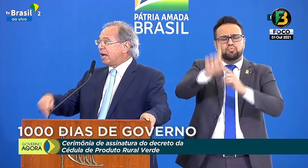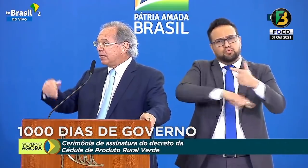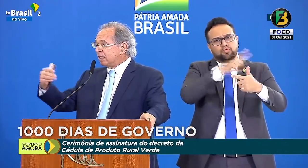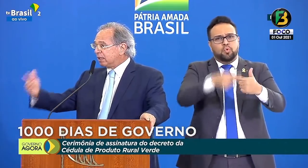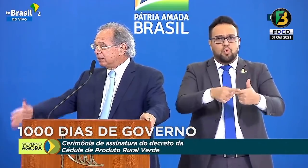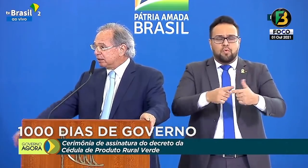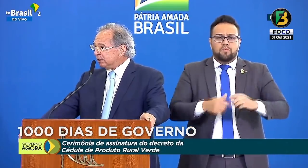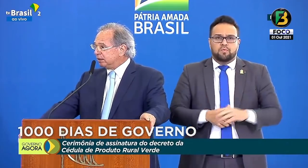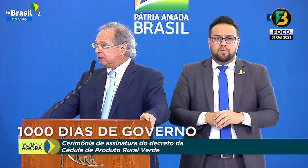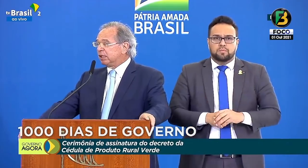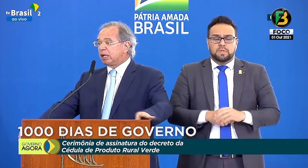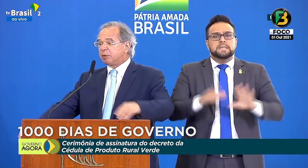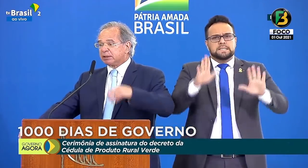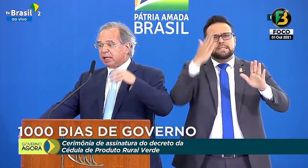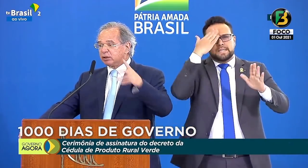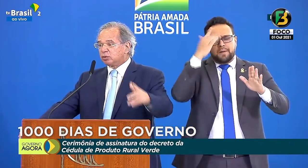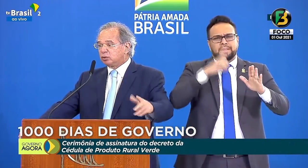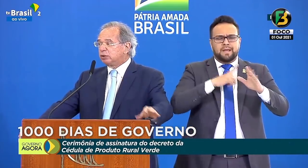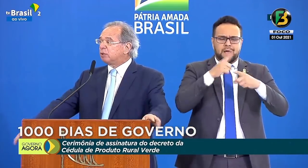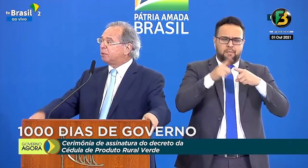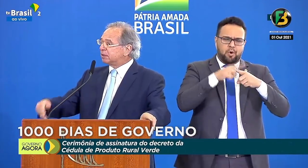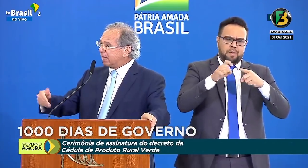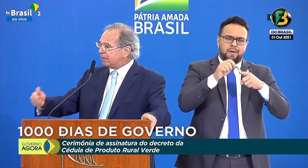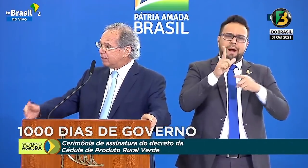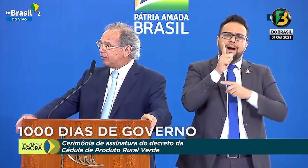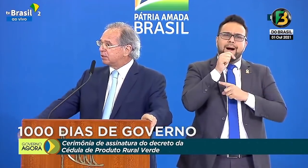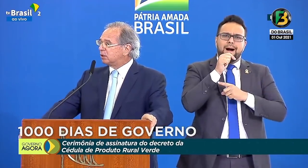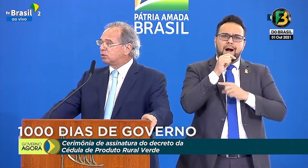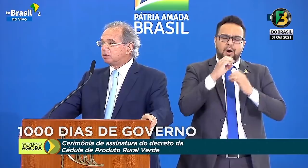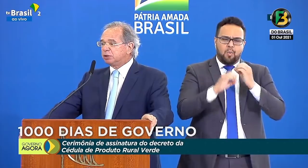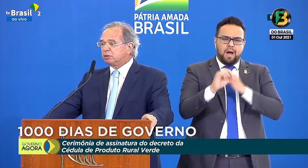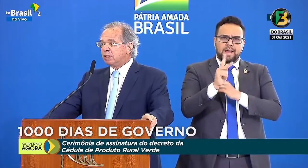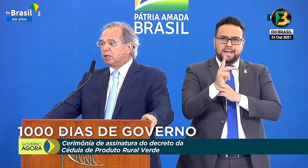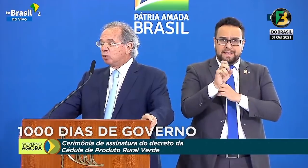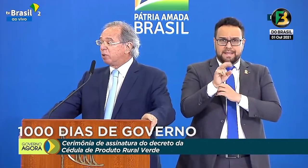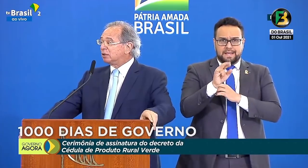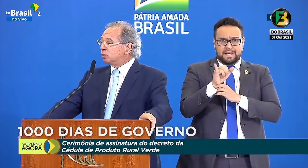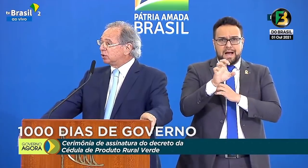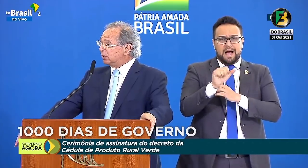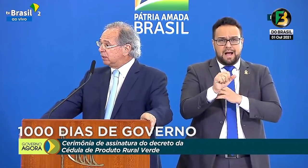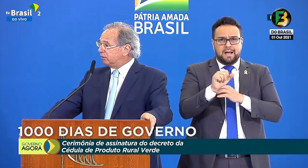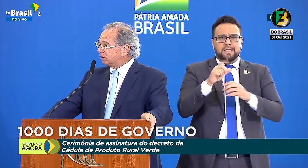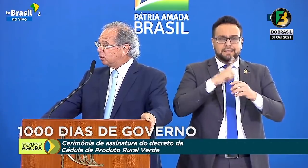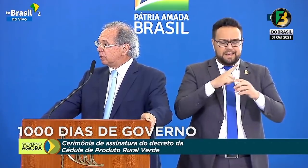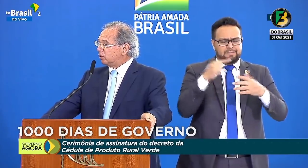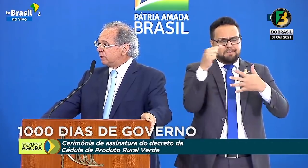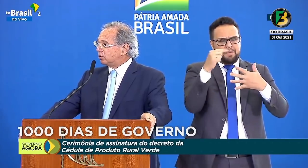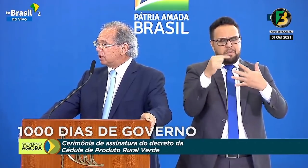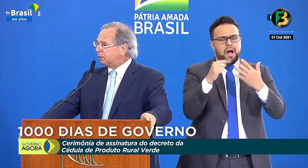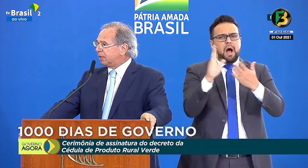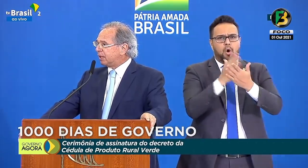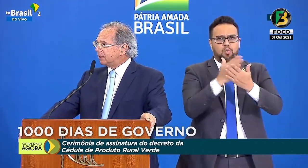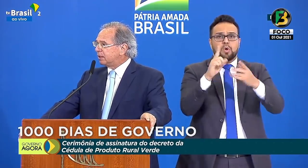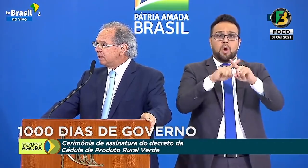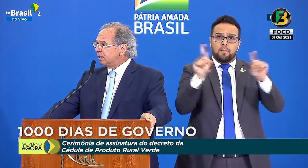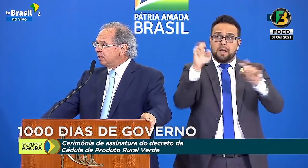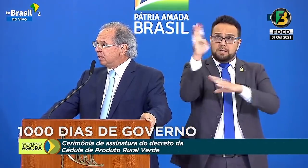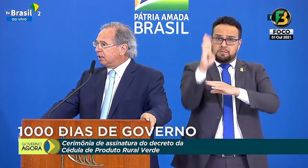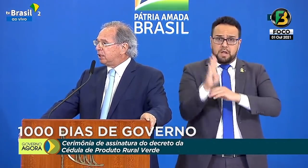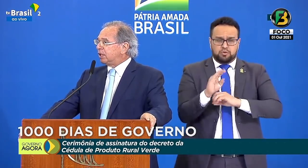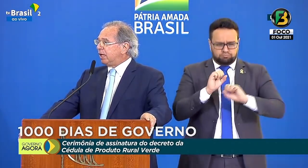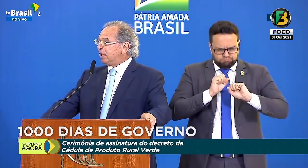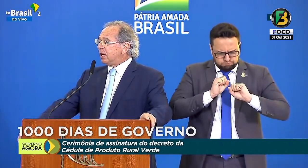apesar da crise hídrica, apesar de tudo isso, apesar da inflação subindo, o Brasil se levantou e começou a caminhar,